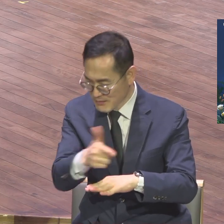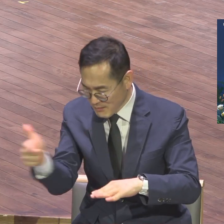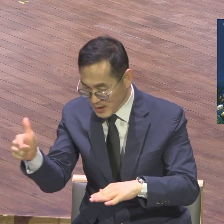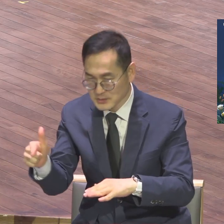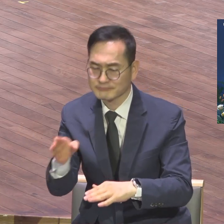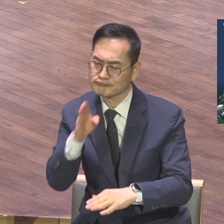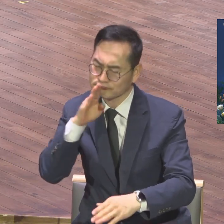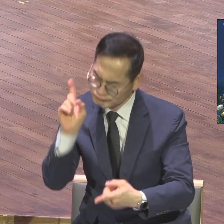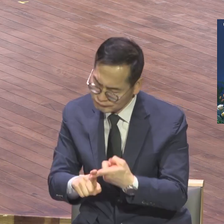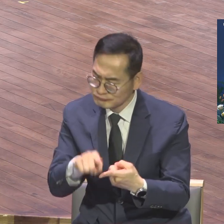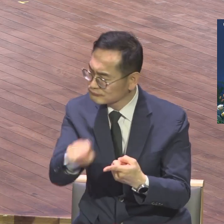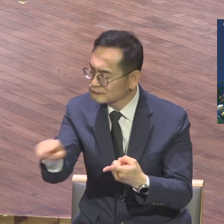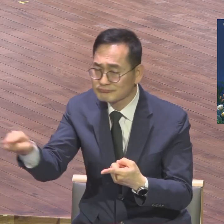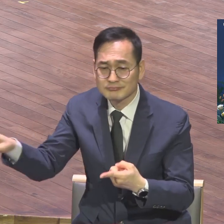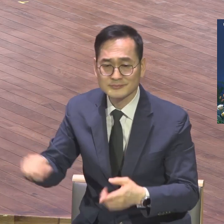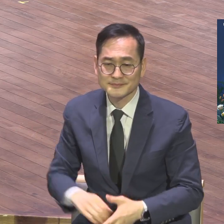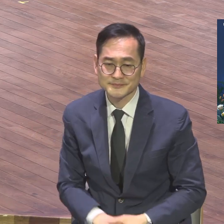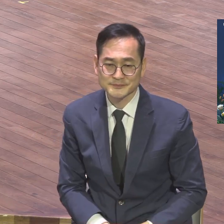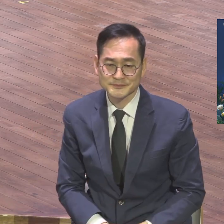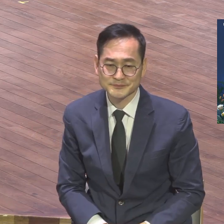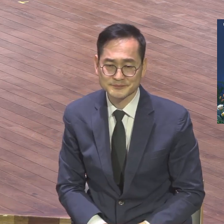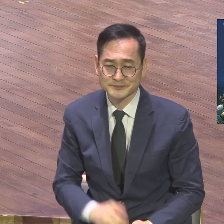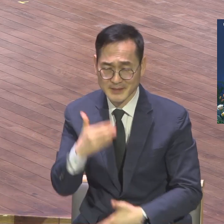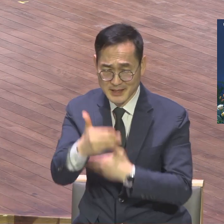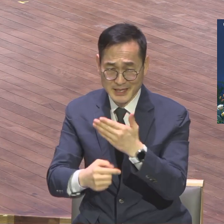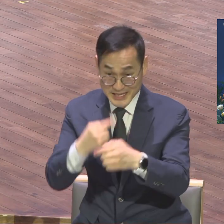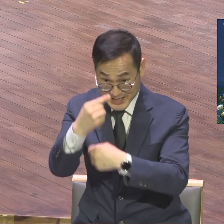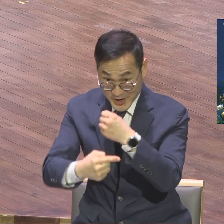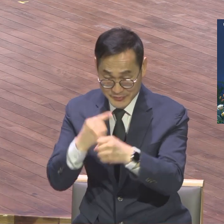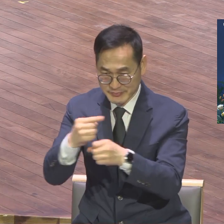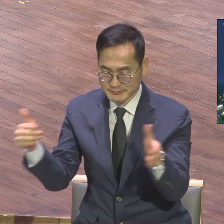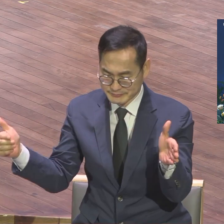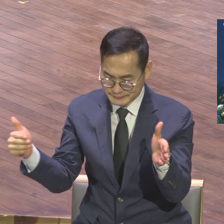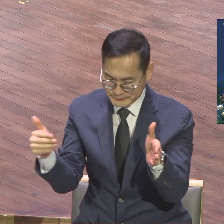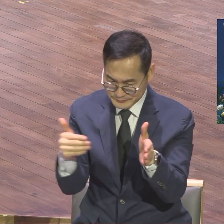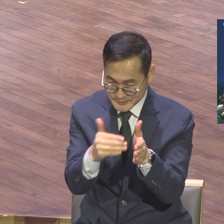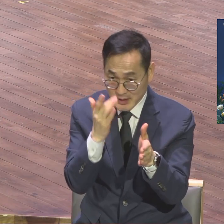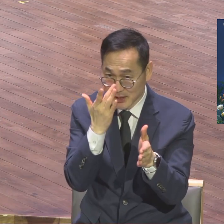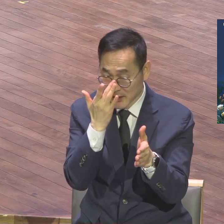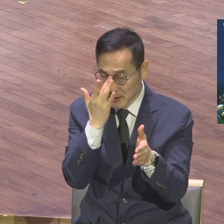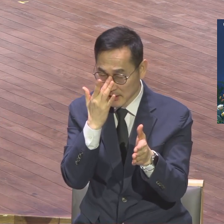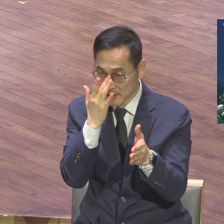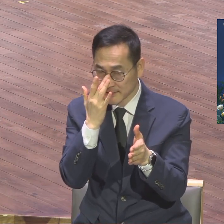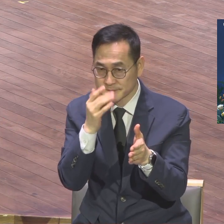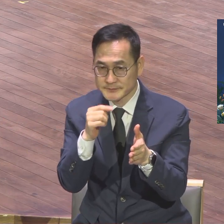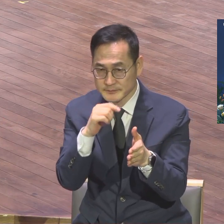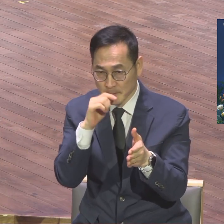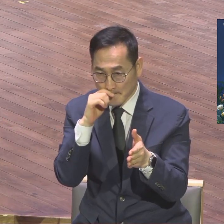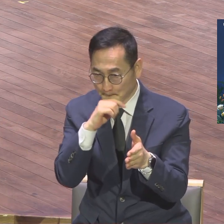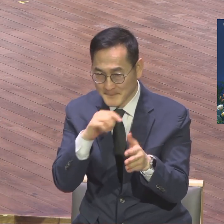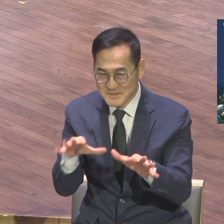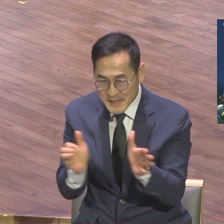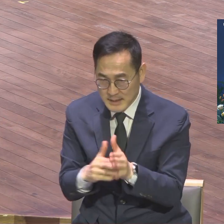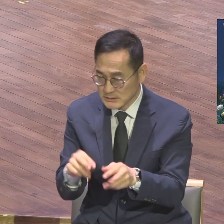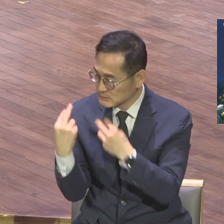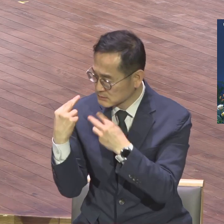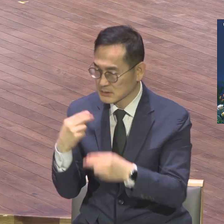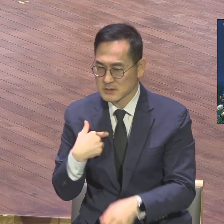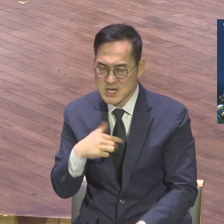제목인데 우리가 한 해를 마무리하면서 인상 서면서 엉망하면서 불평하면서